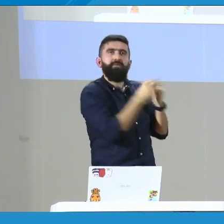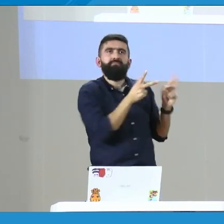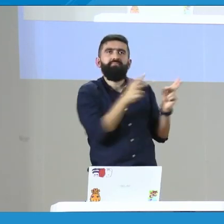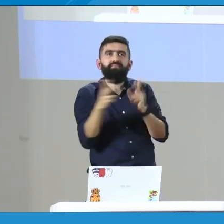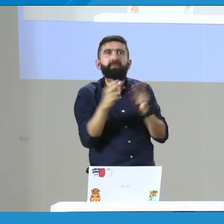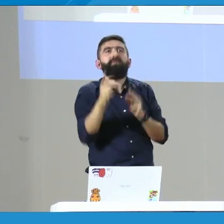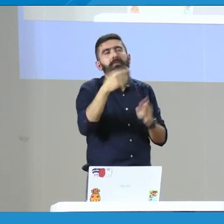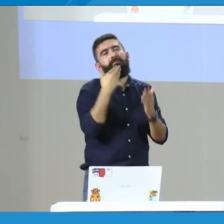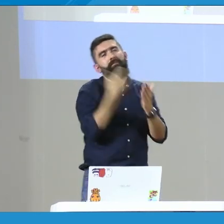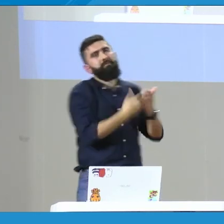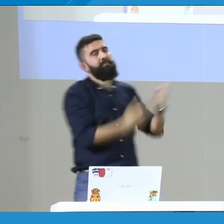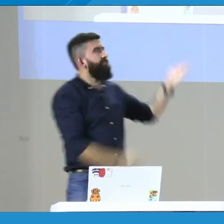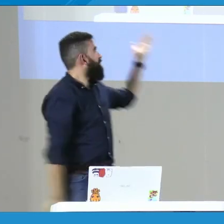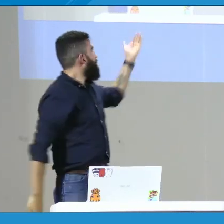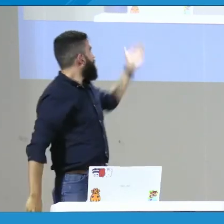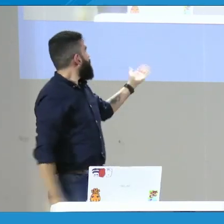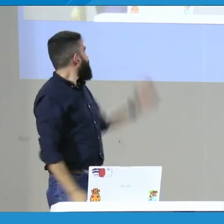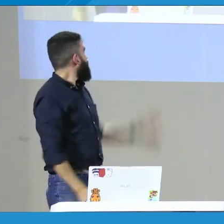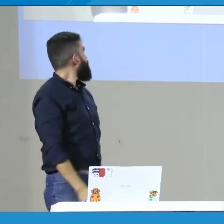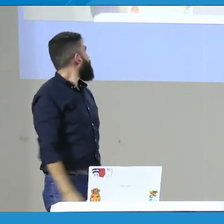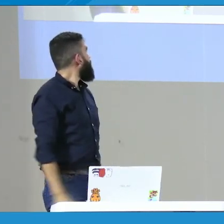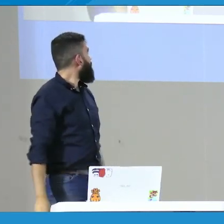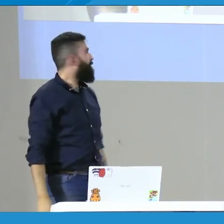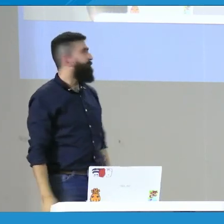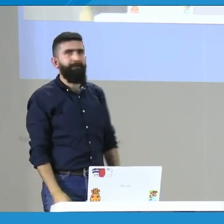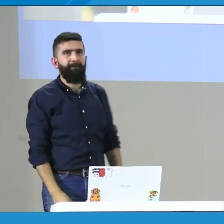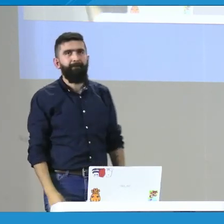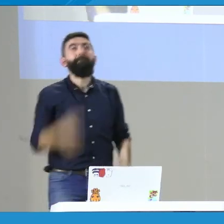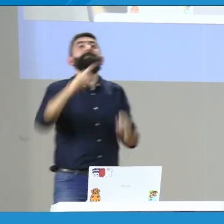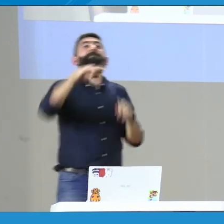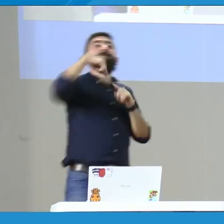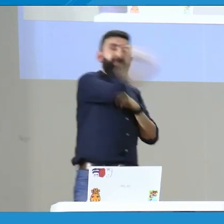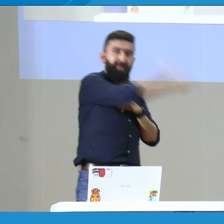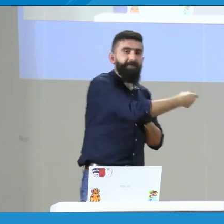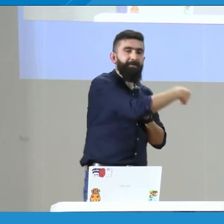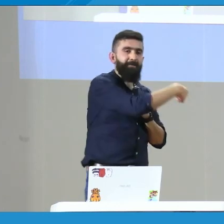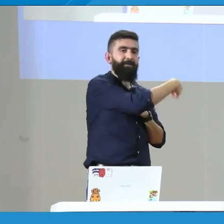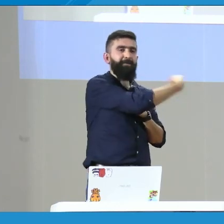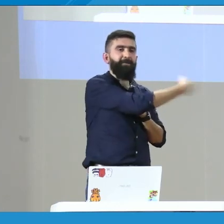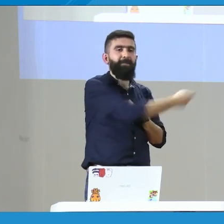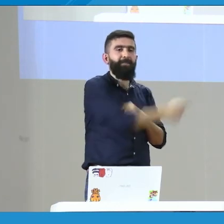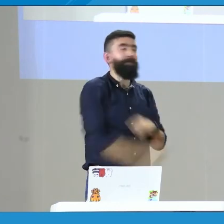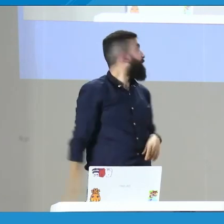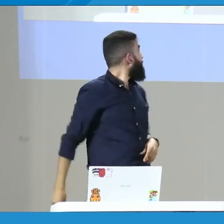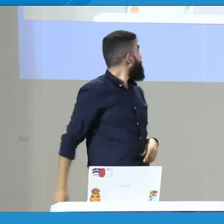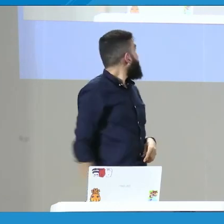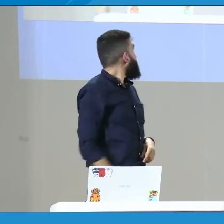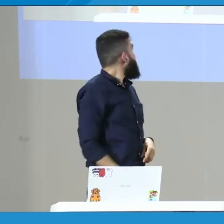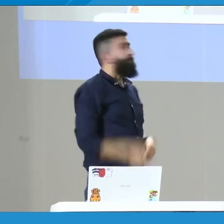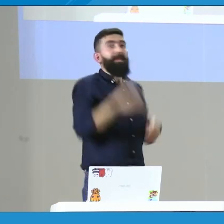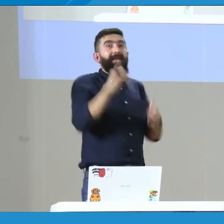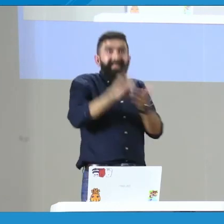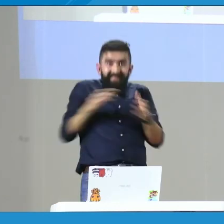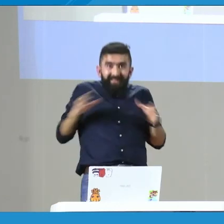acompañado para hacer grabaciones, para hacer apoyos en postproducción y demás, entonces, son los agradecimientos especiales. El siguiente.